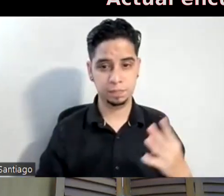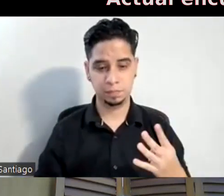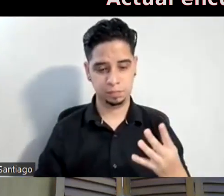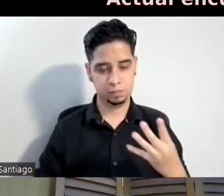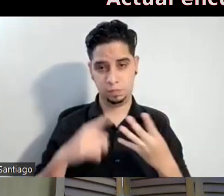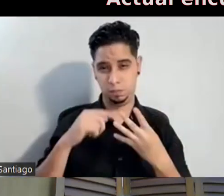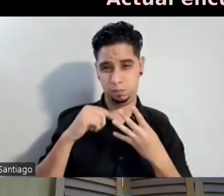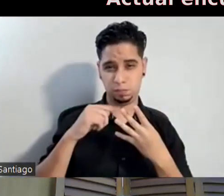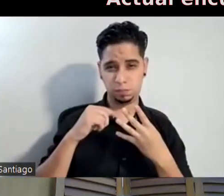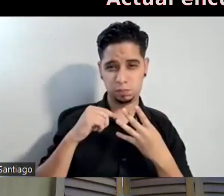Esa porque no sé cuál es.